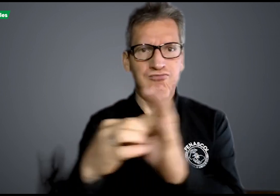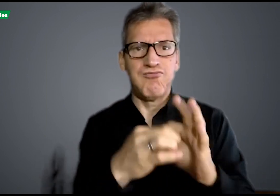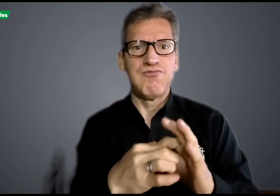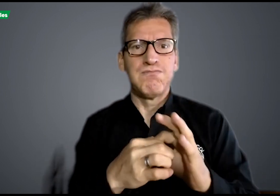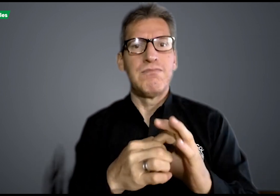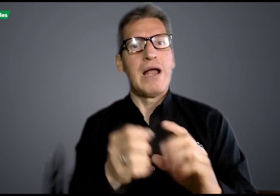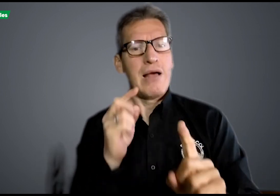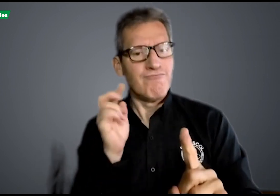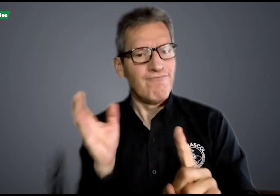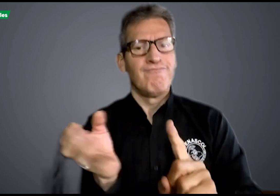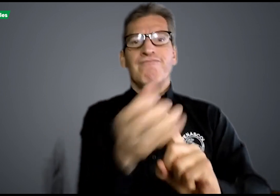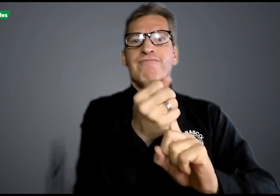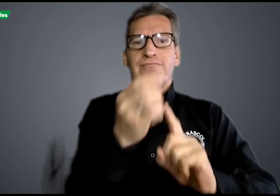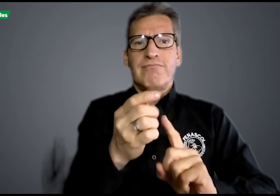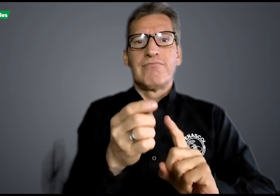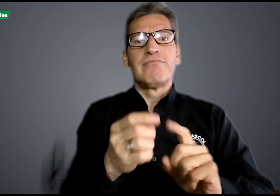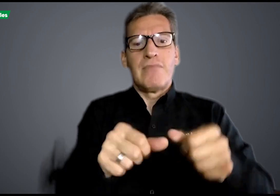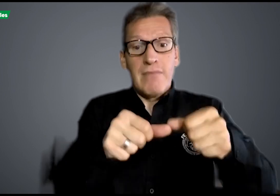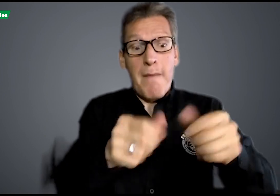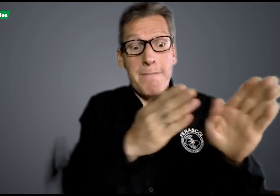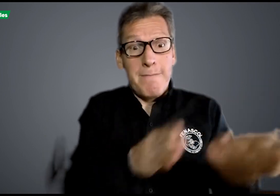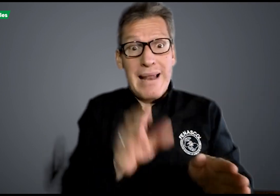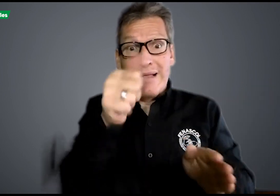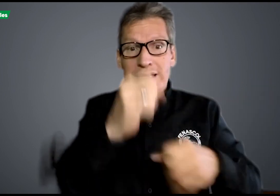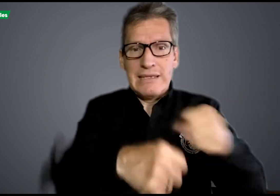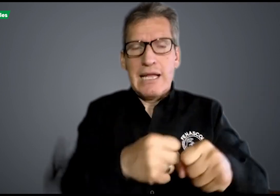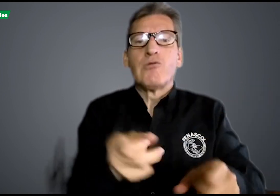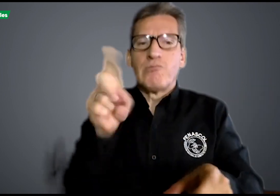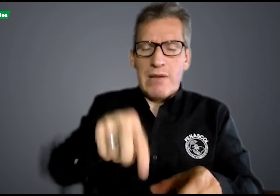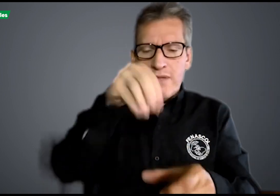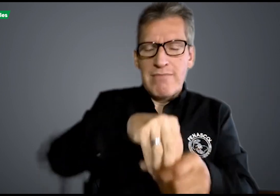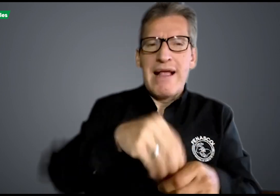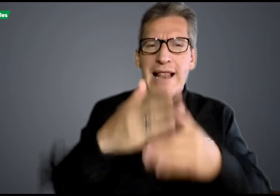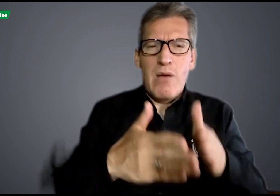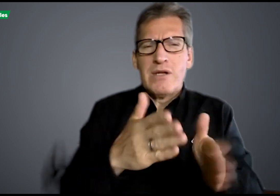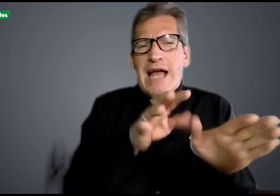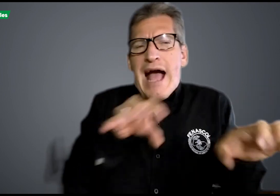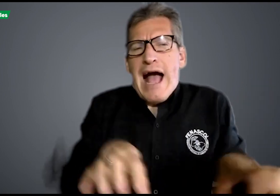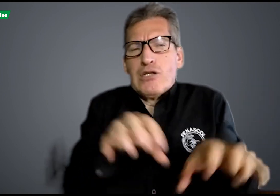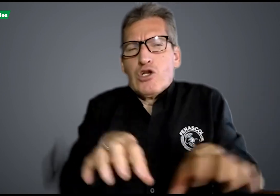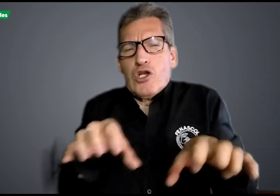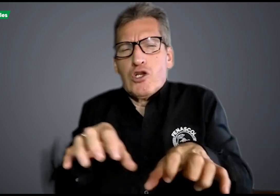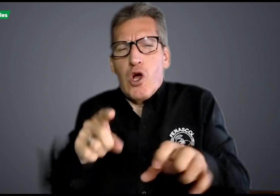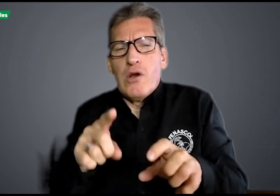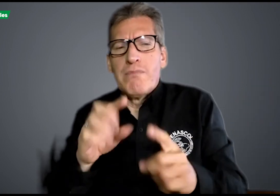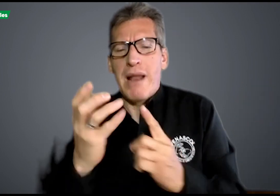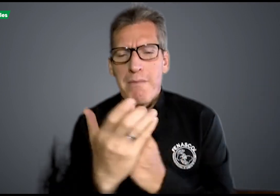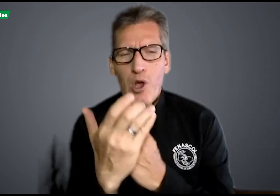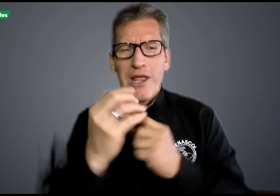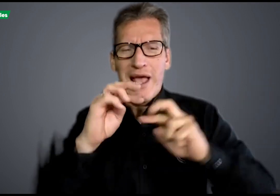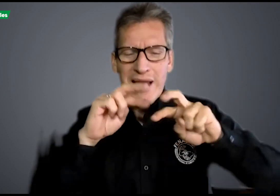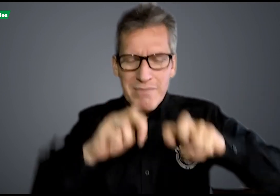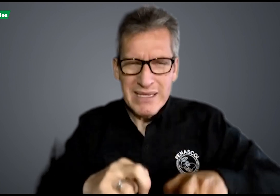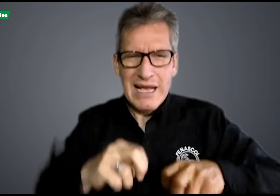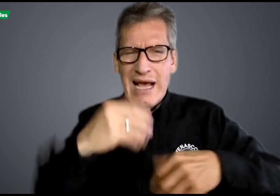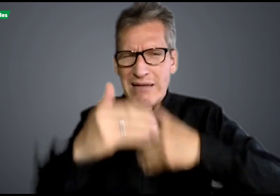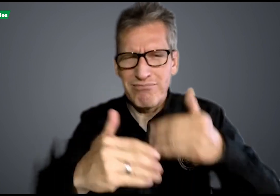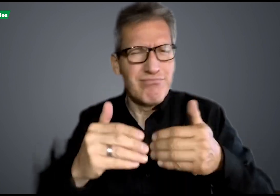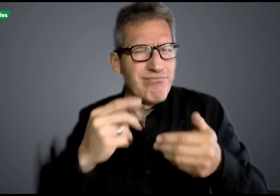incidencia en el consejo, para que podamos seguir trabajando unidos, y podamos lograr que en